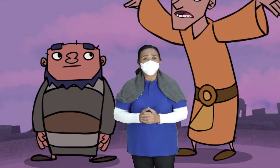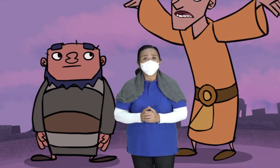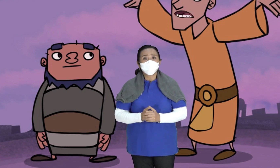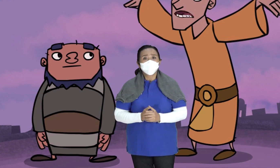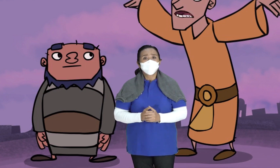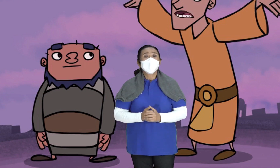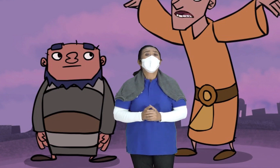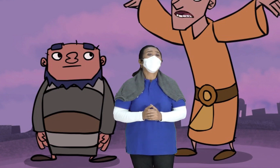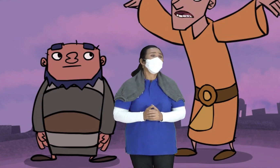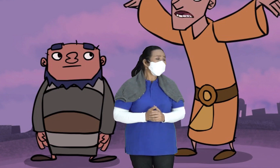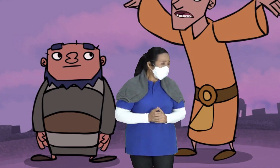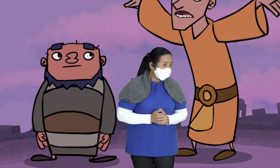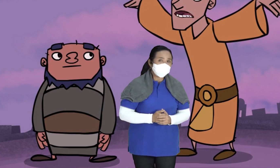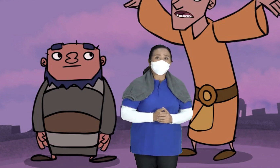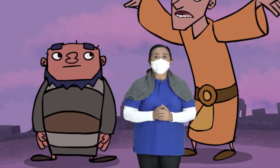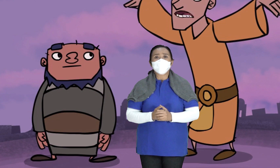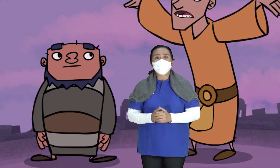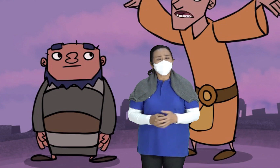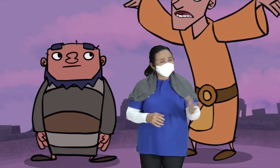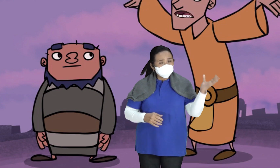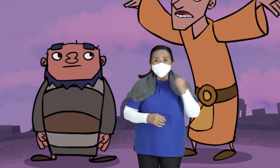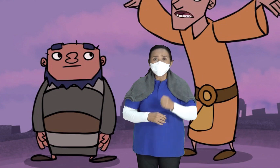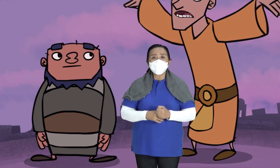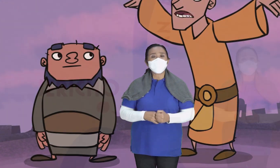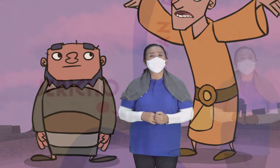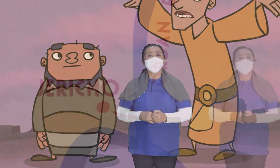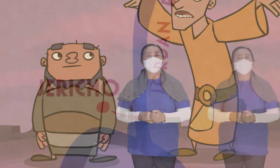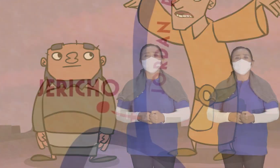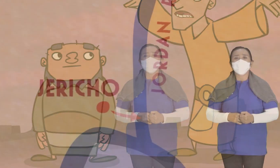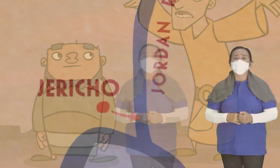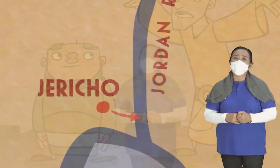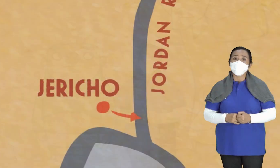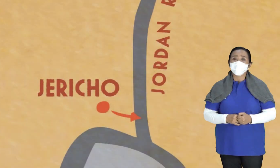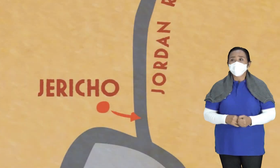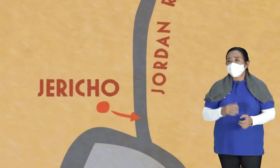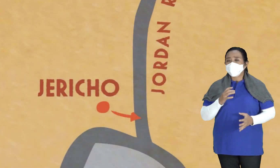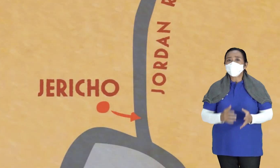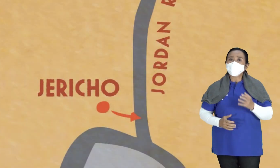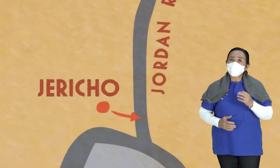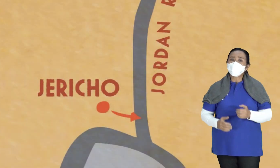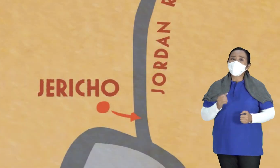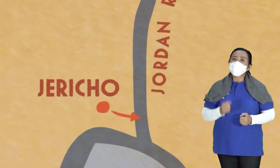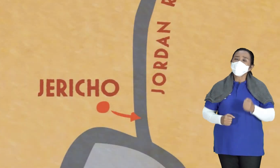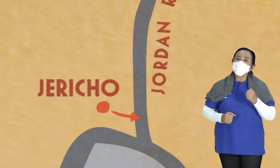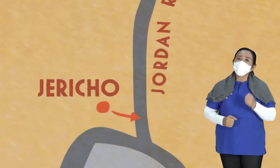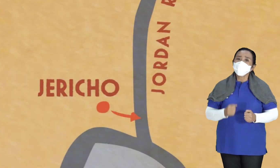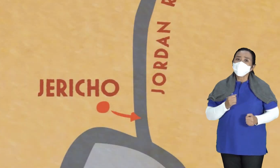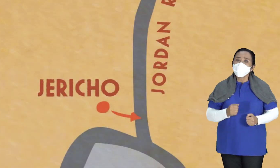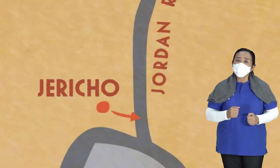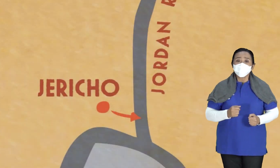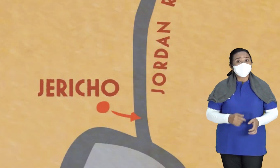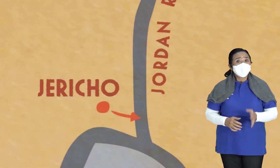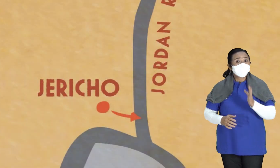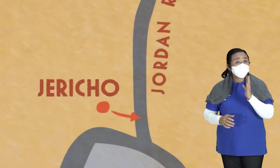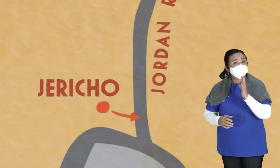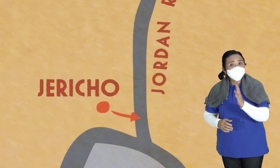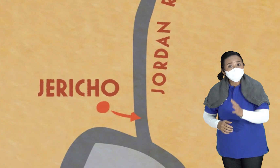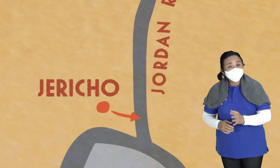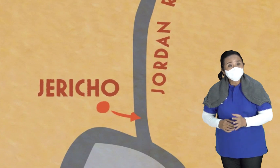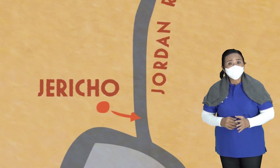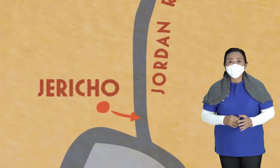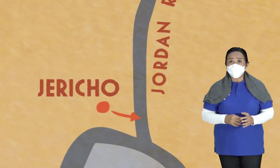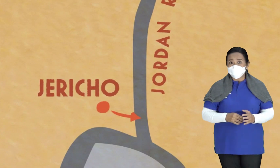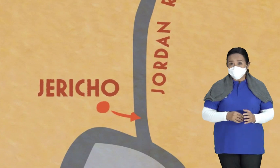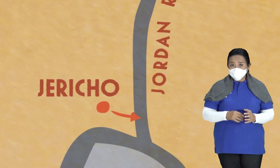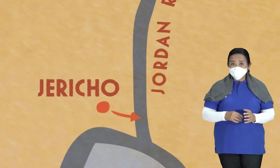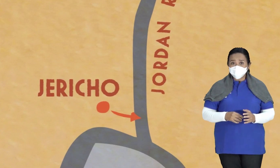denganmu Oh baiklah Kata Elia Yuk kita pergi bersama Ke sungai Yordan Akhirnya mereka berjalan Ke sungai Yordan Sementara